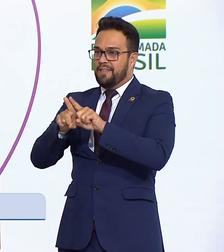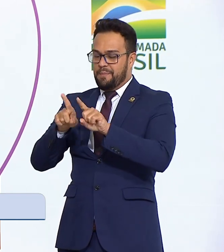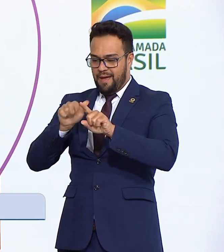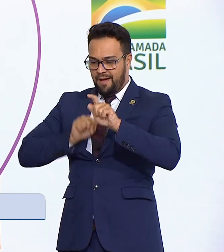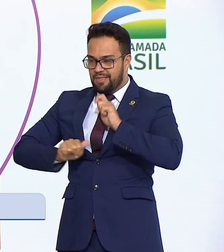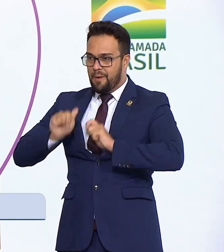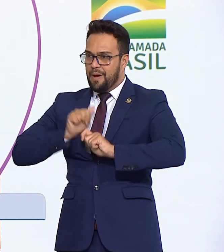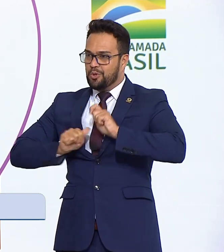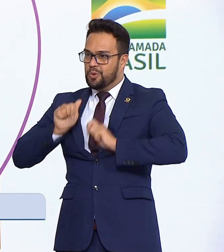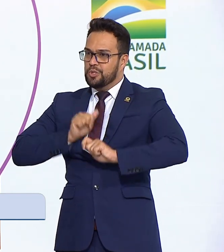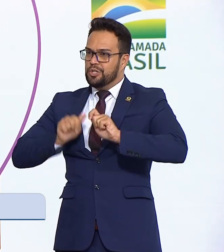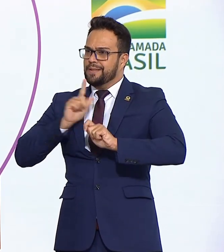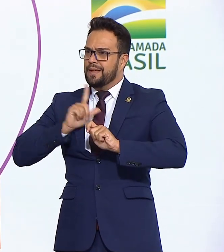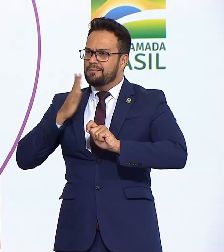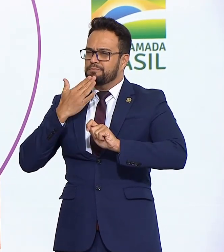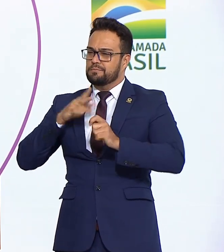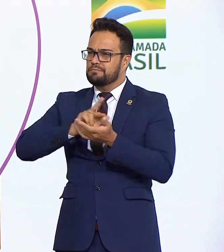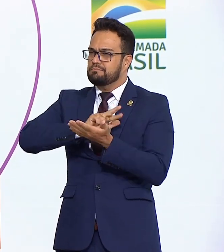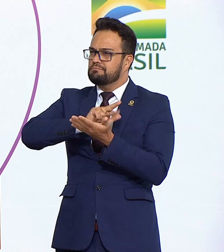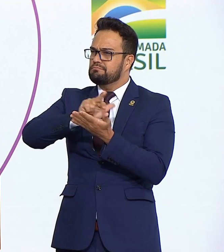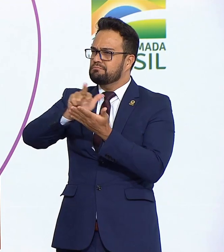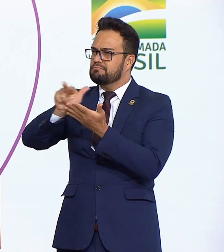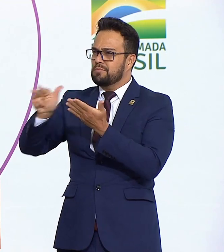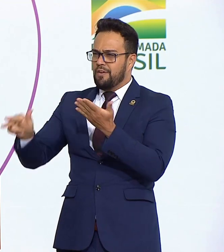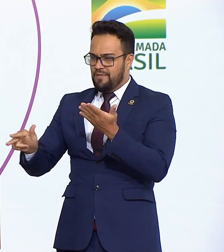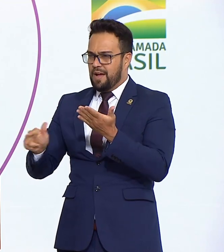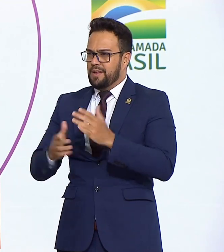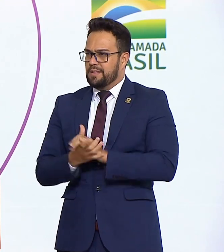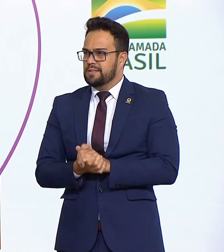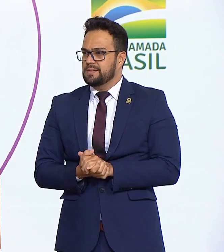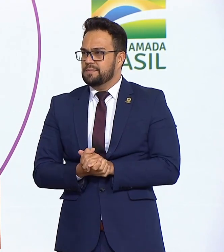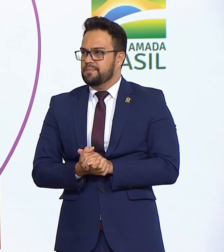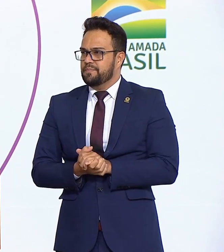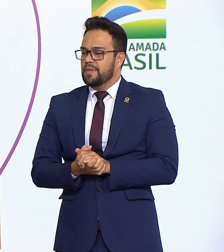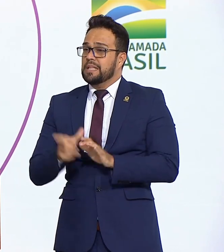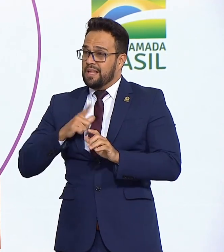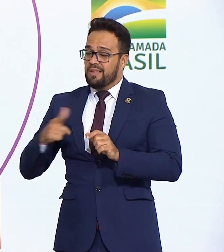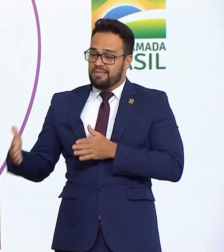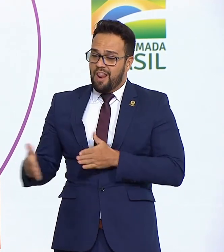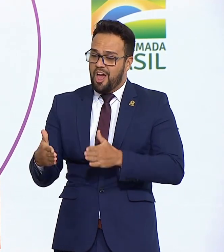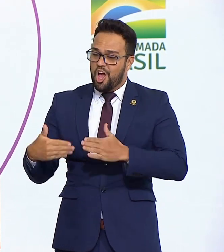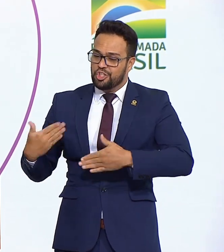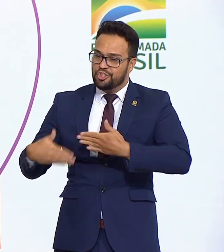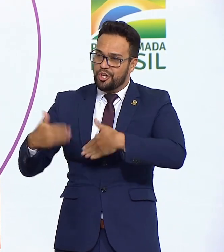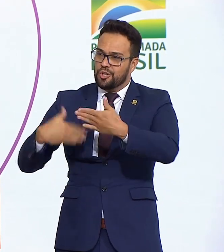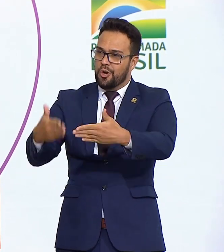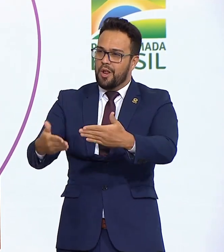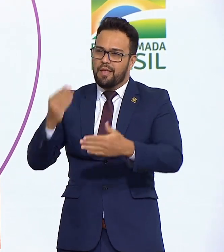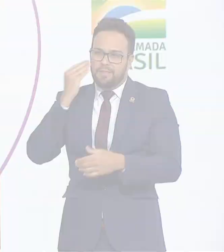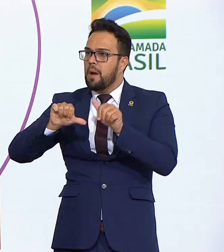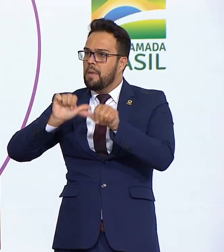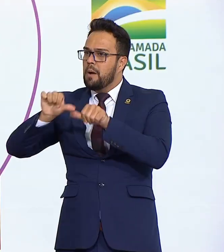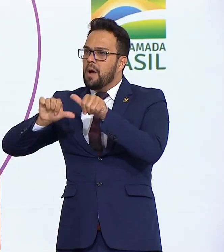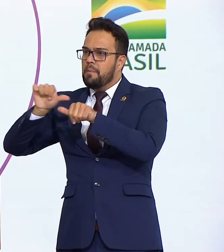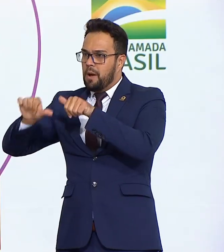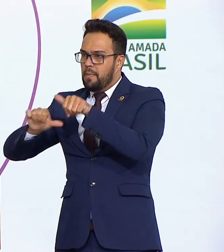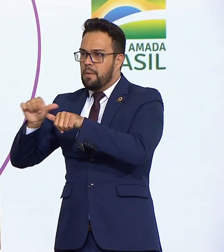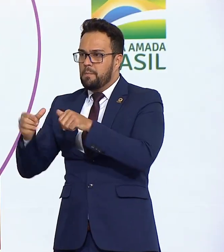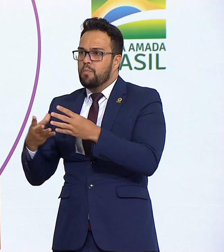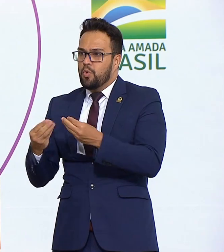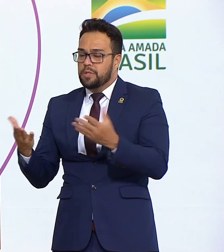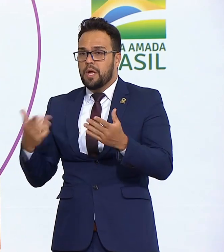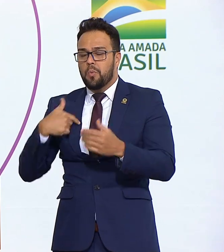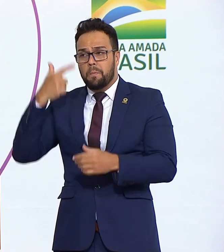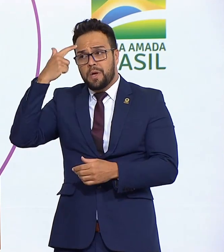muito representativas da sua trajetória em busca de grandeza. Acho que